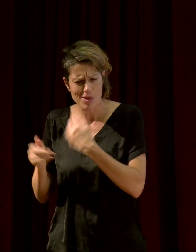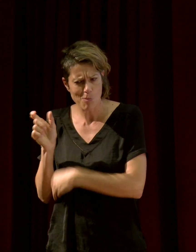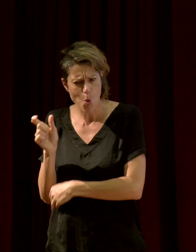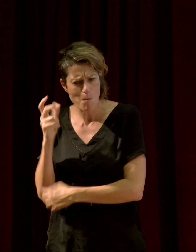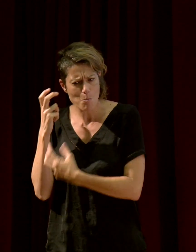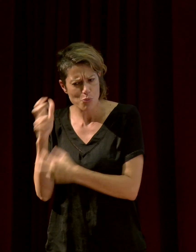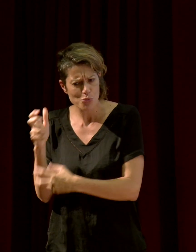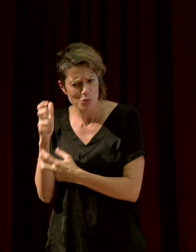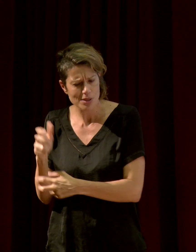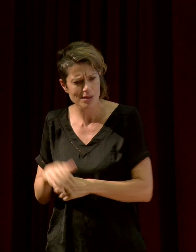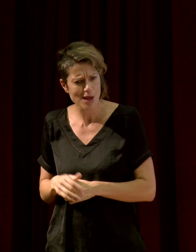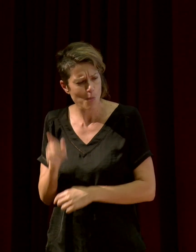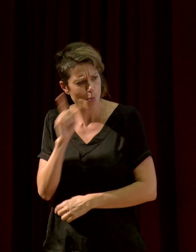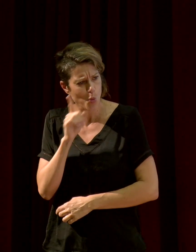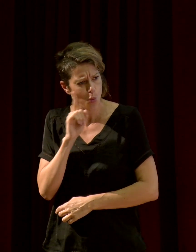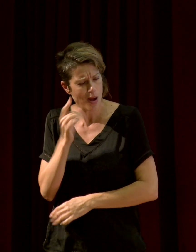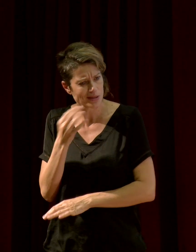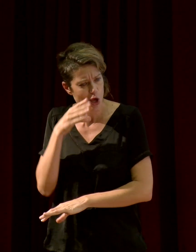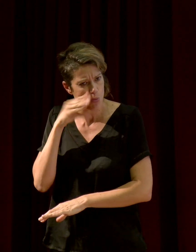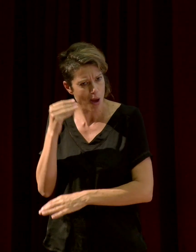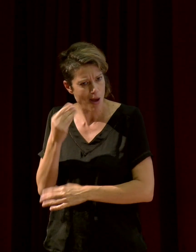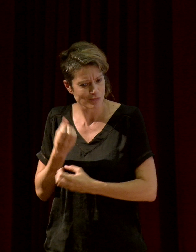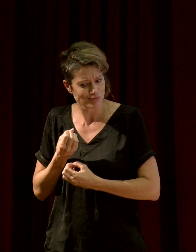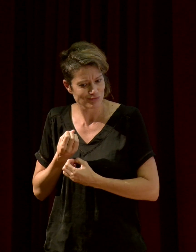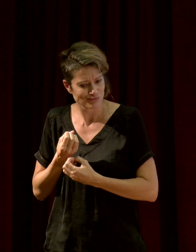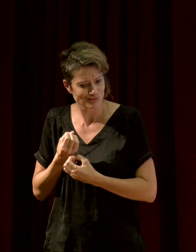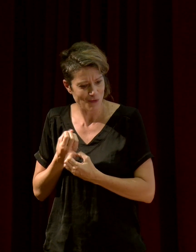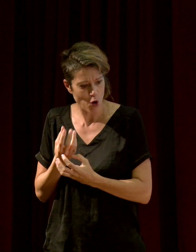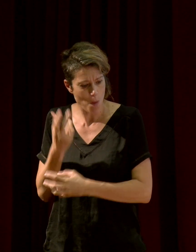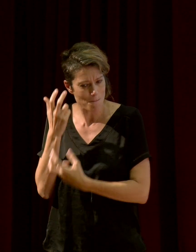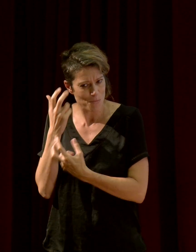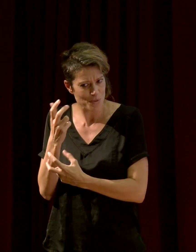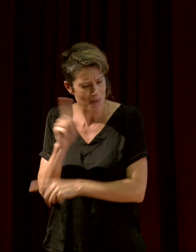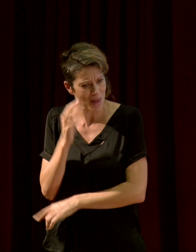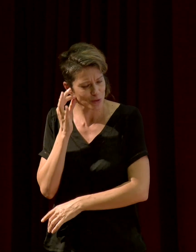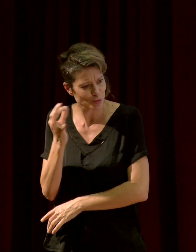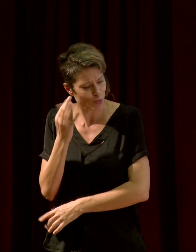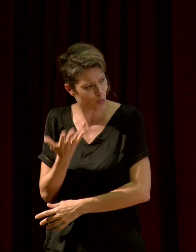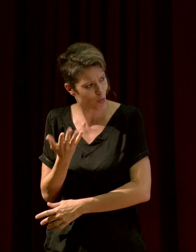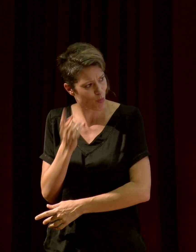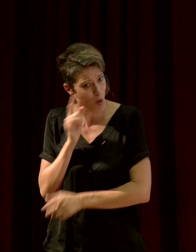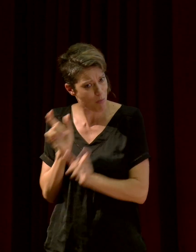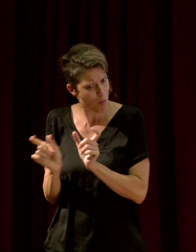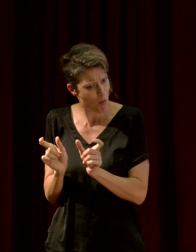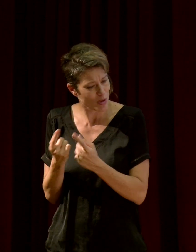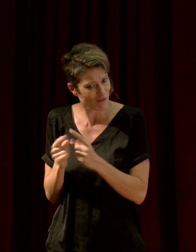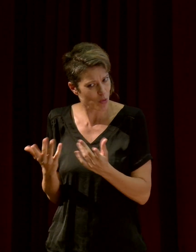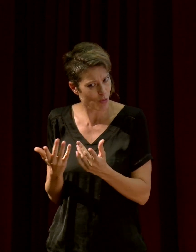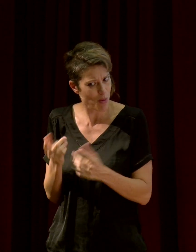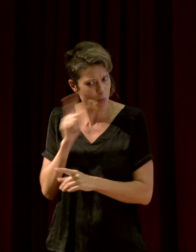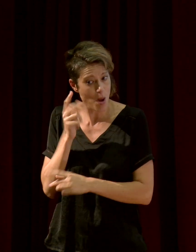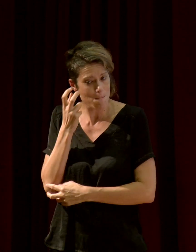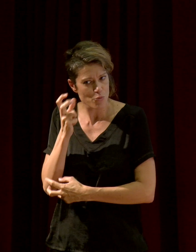pourquoi, quand lui émet des bruits, justement, j'emploie le mot bruit, on ne parle pas de son, est-ce qu'il y une notion de pollution,